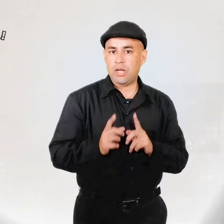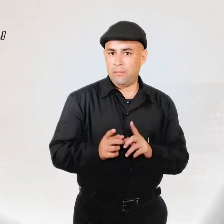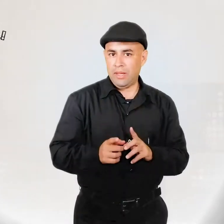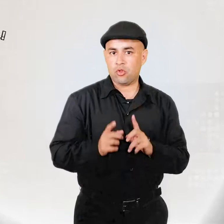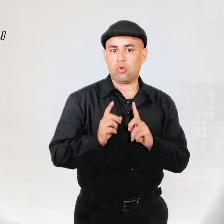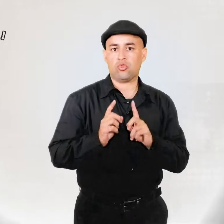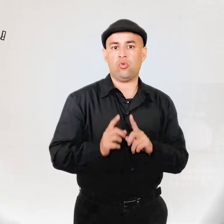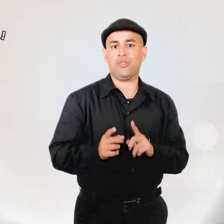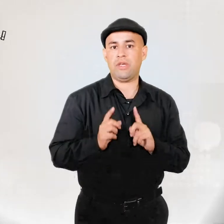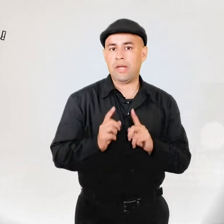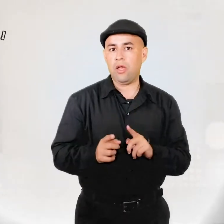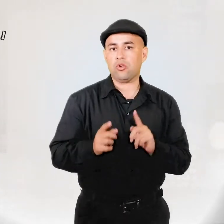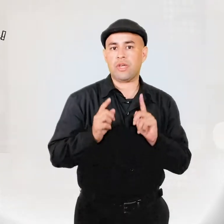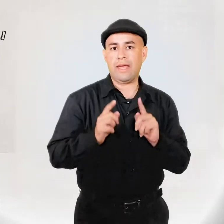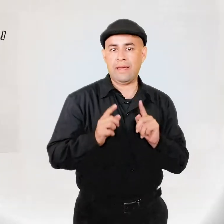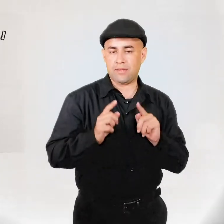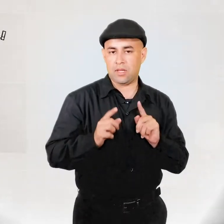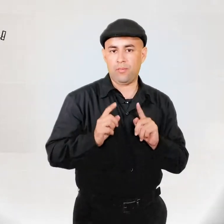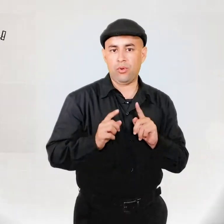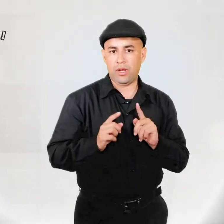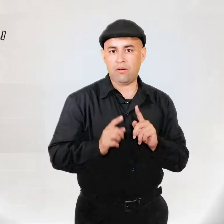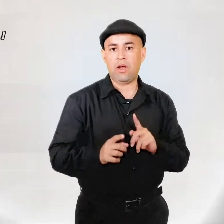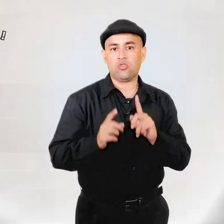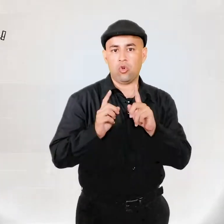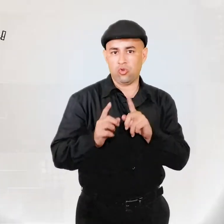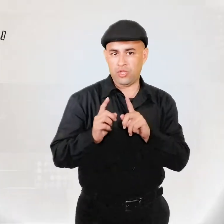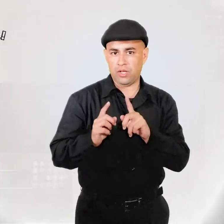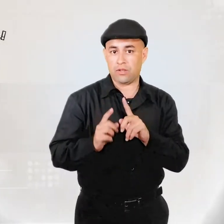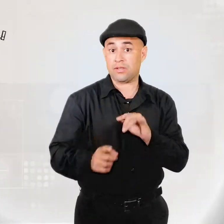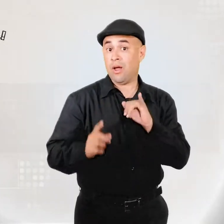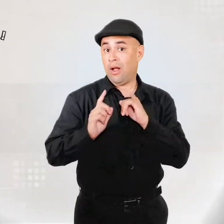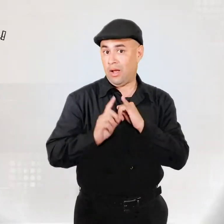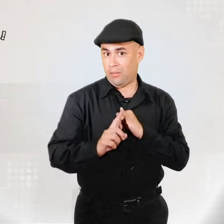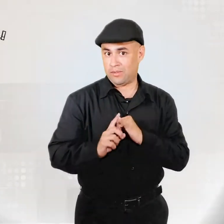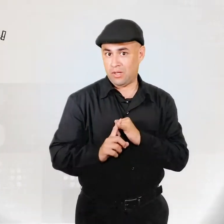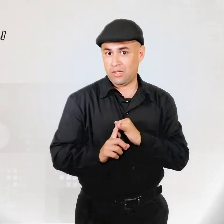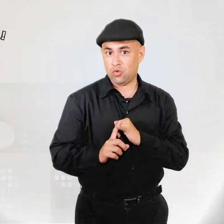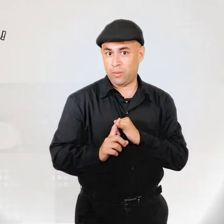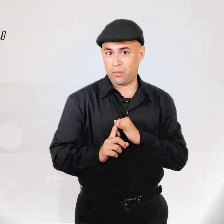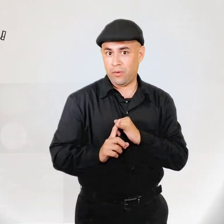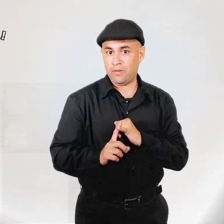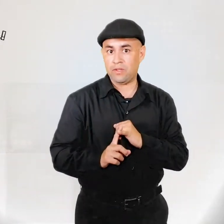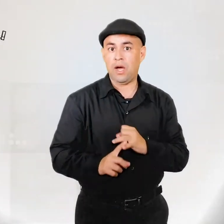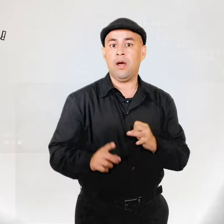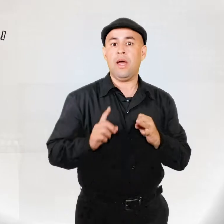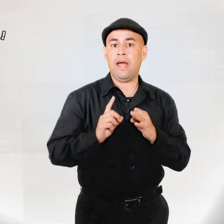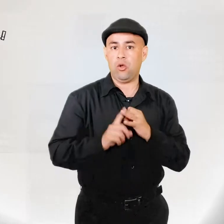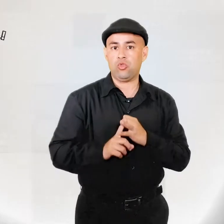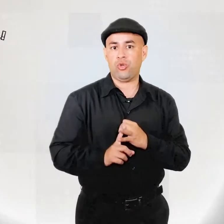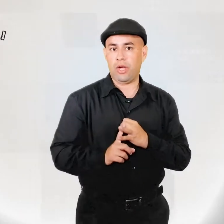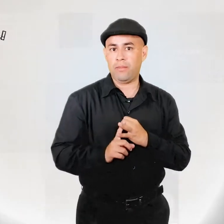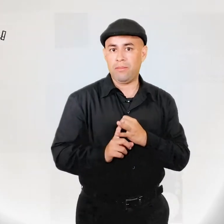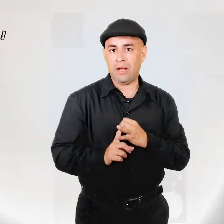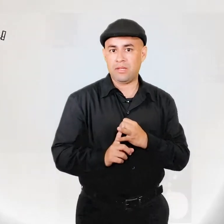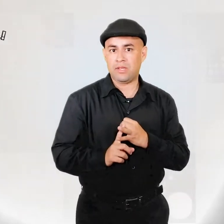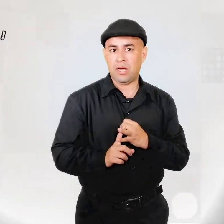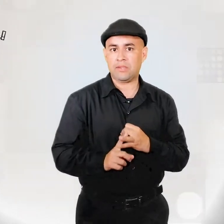elementos considerados en este tipo de guerra son los siguientes. La capacidad de supervivencia, el uso de armas balísticas,